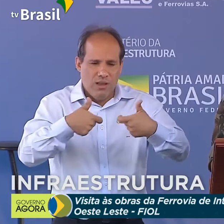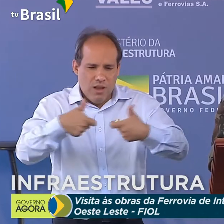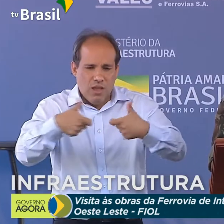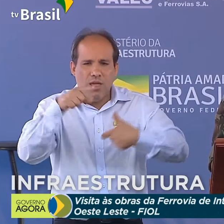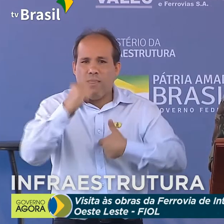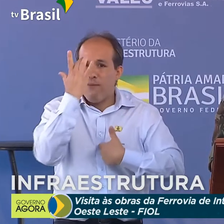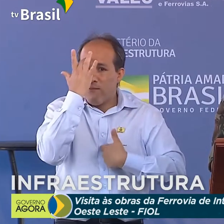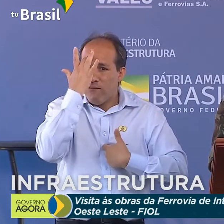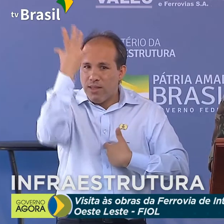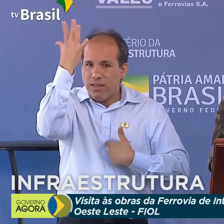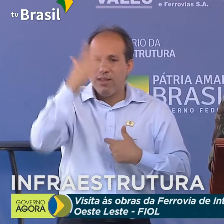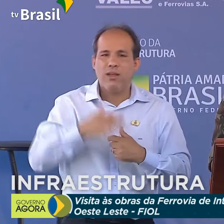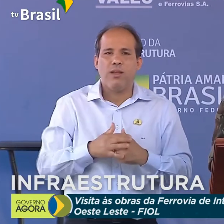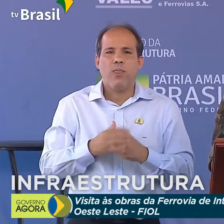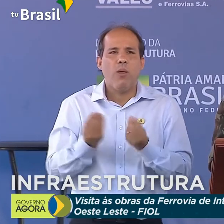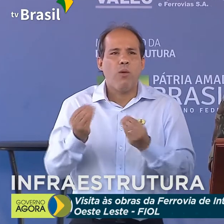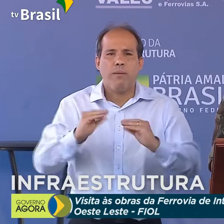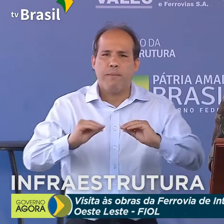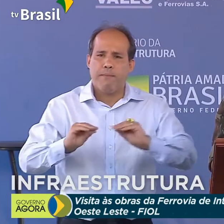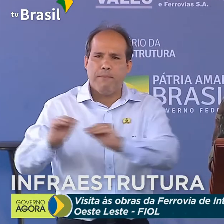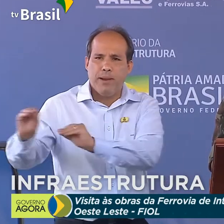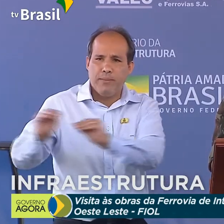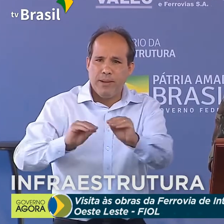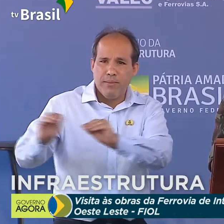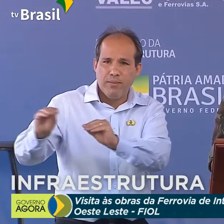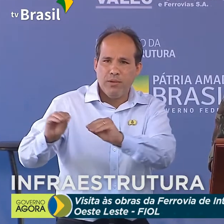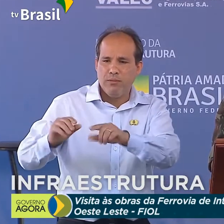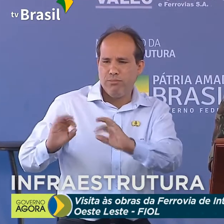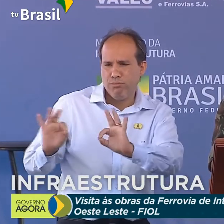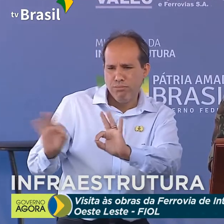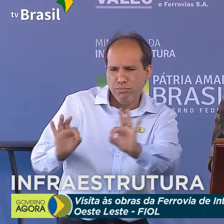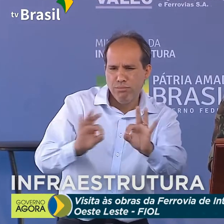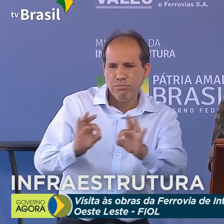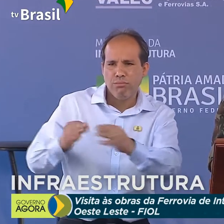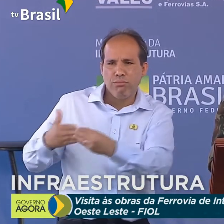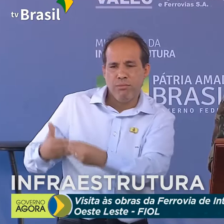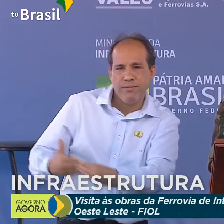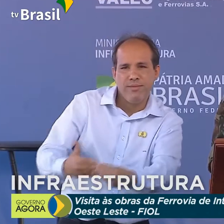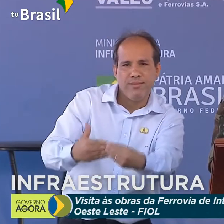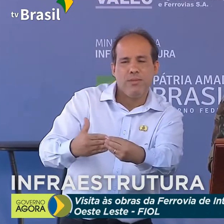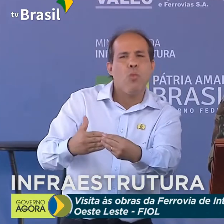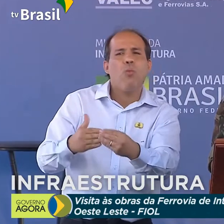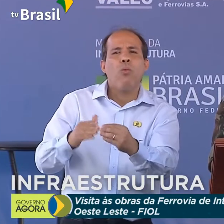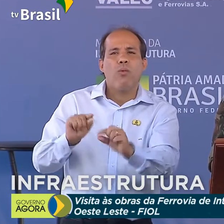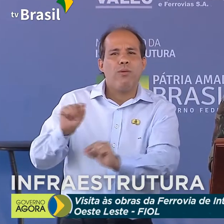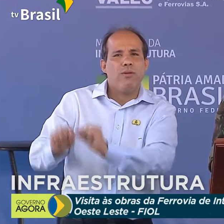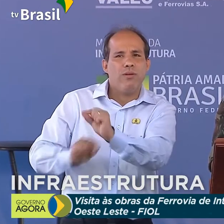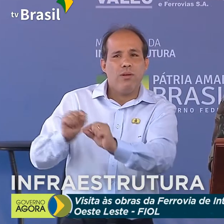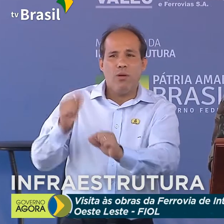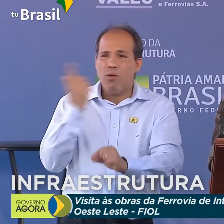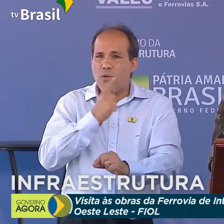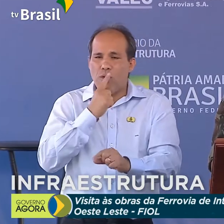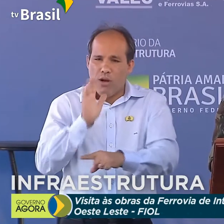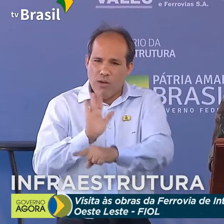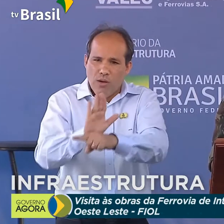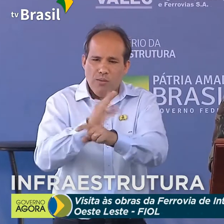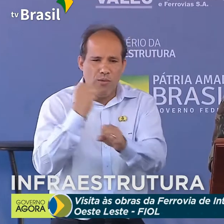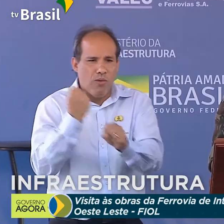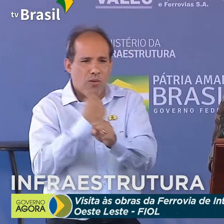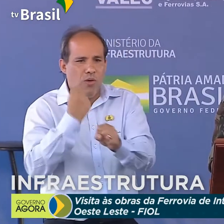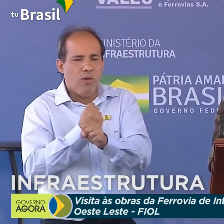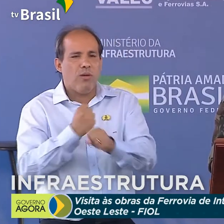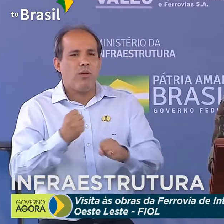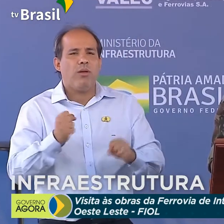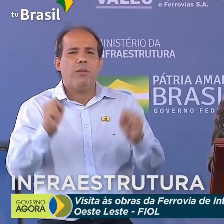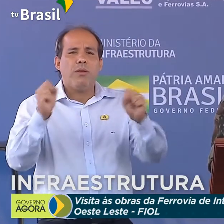facilitar o movimento das tropas, do apoio logístico. Portanto, ao autuamos em obras de cooperação, realizamos